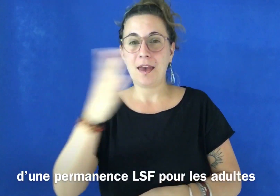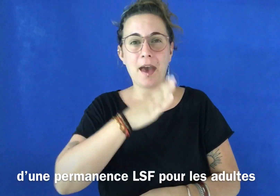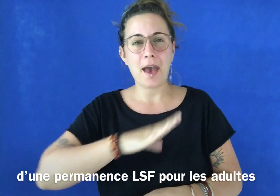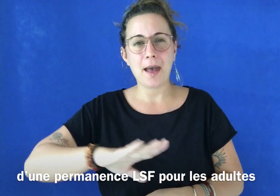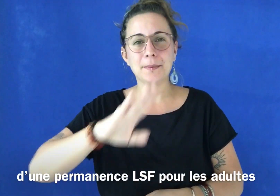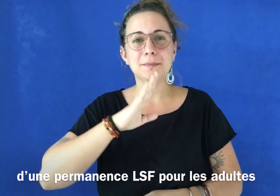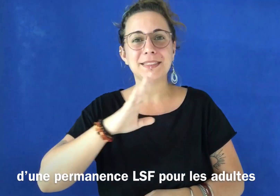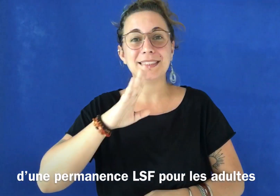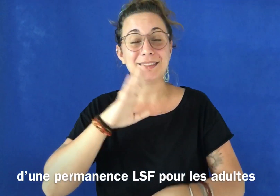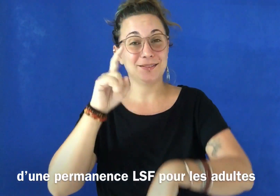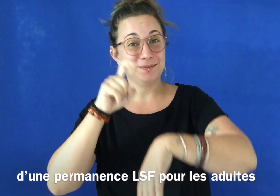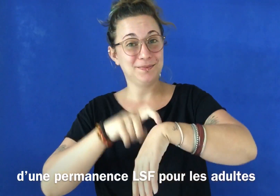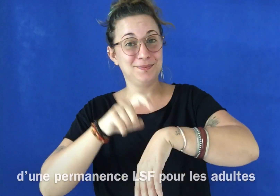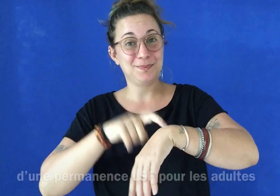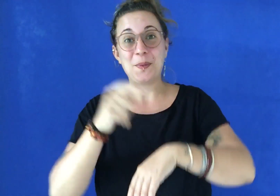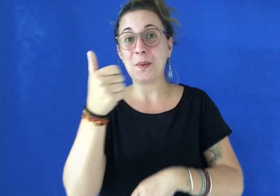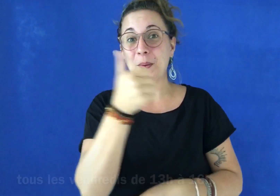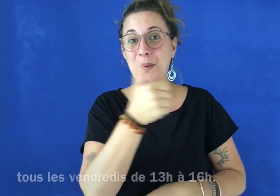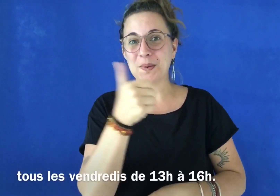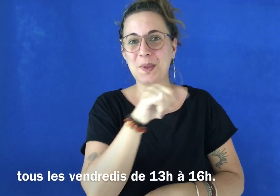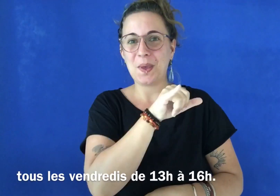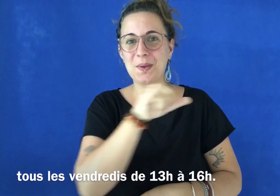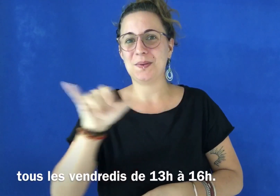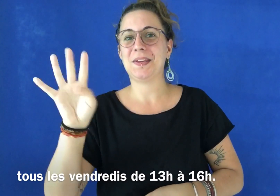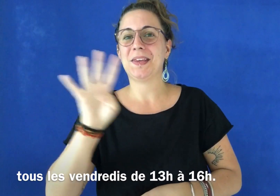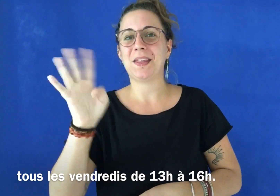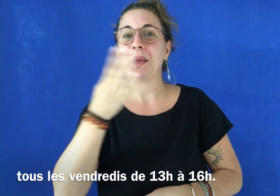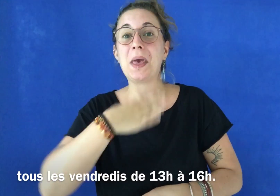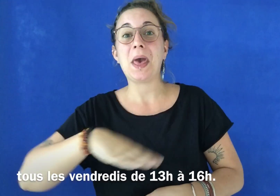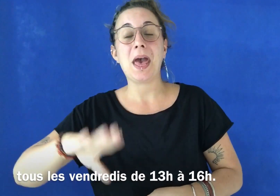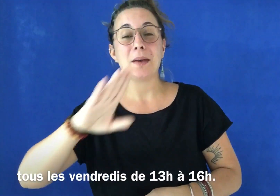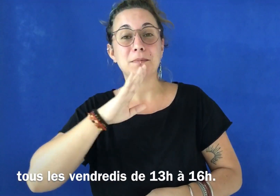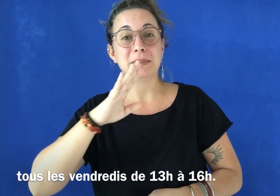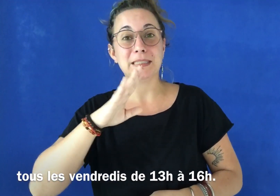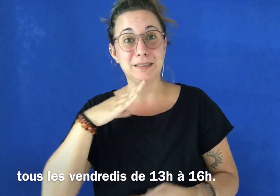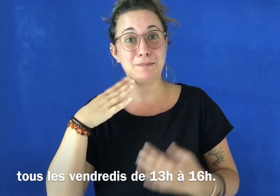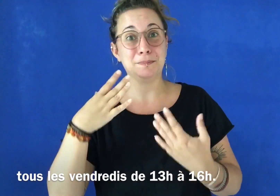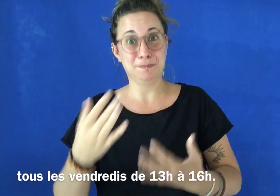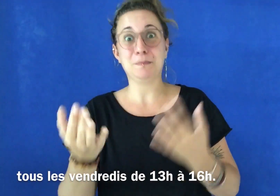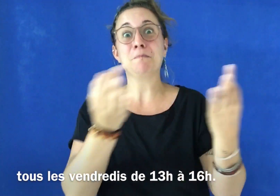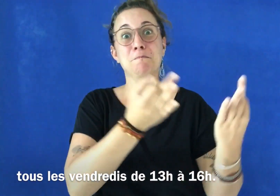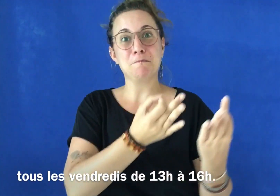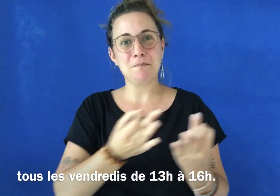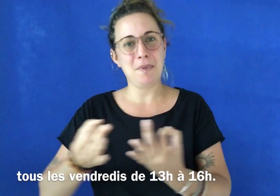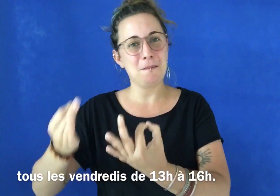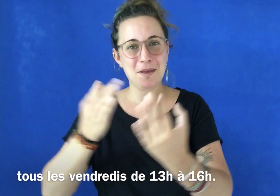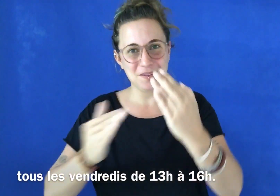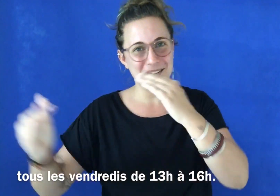permanence LSF pour les adultes tous les vendredis de 13 à 16 heures.